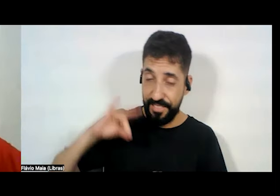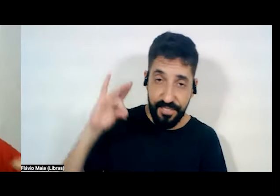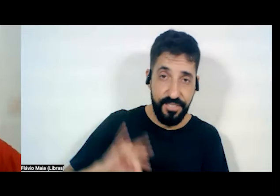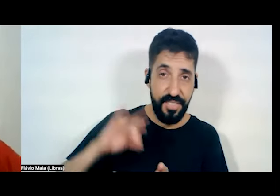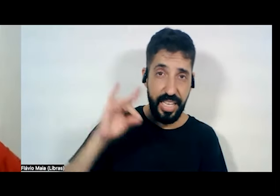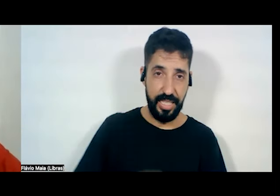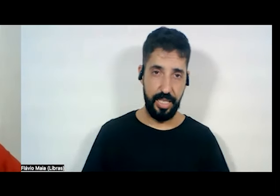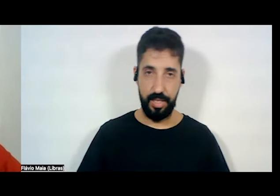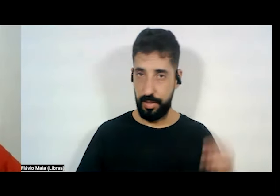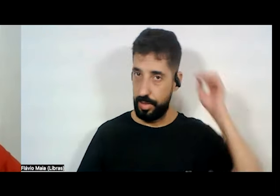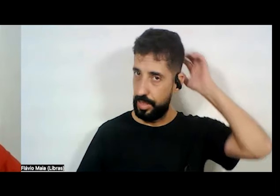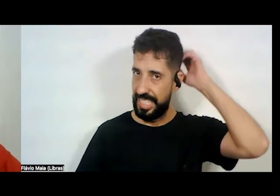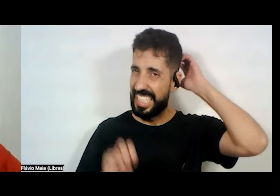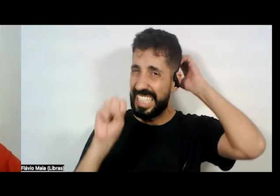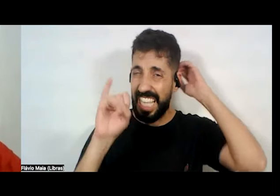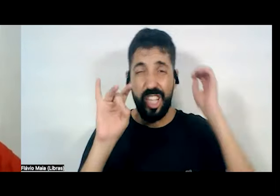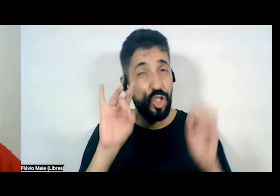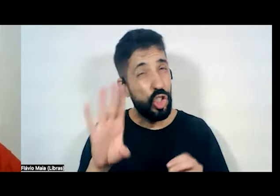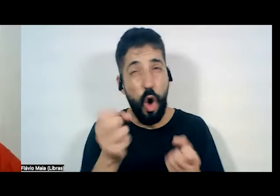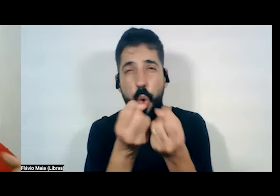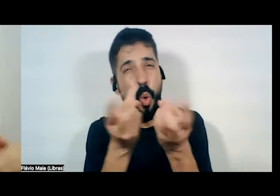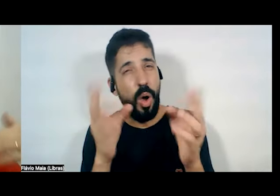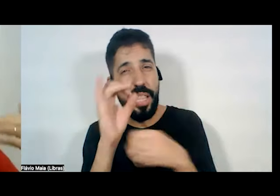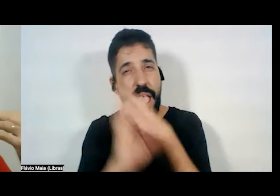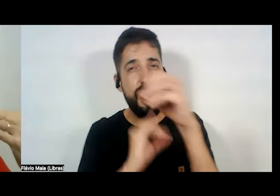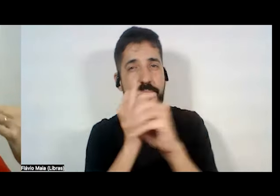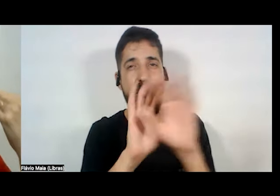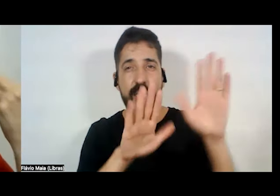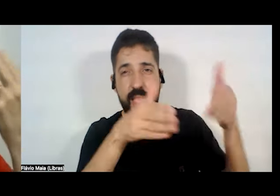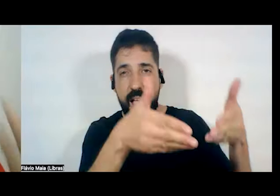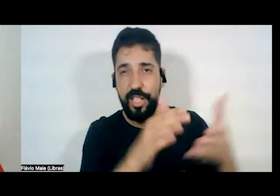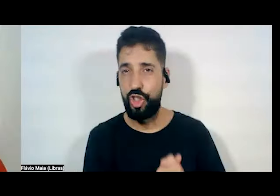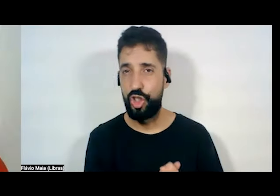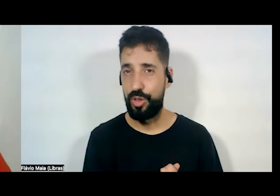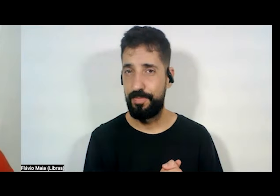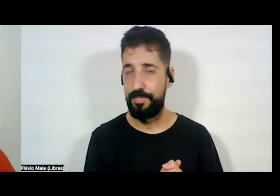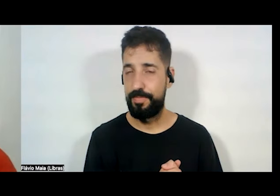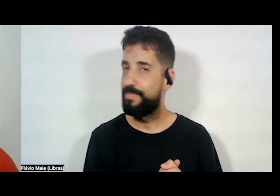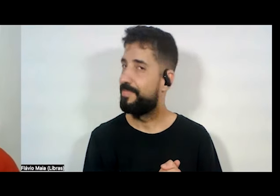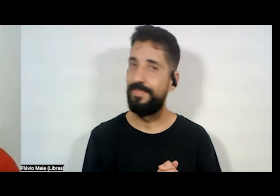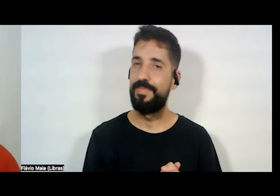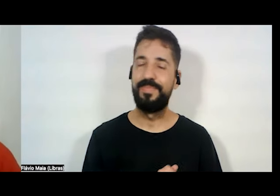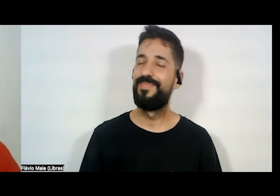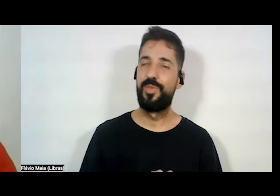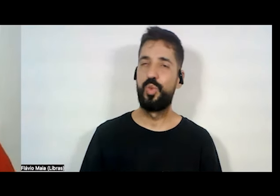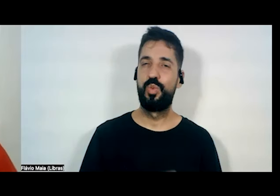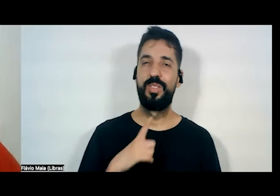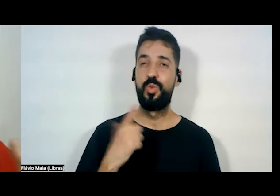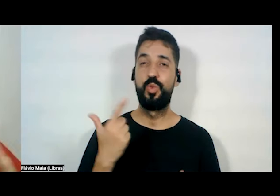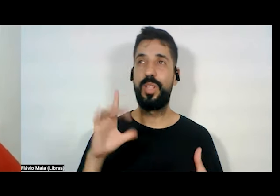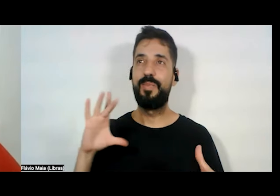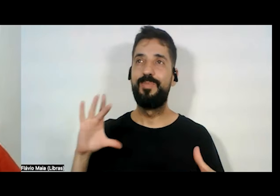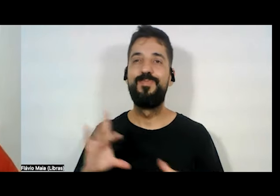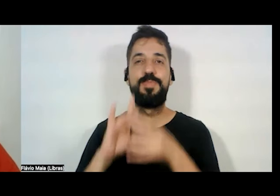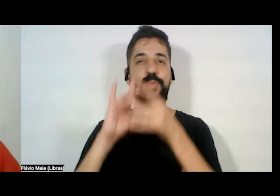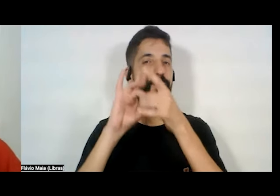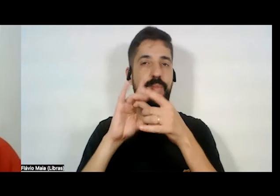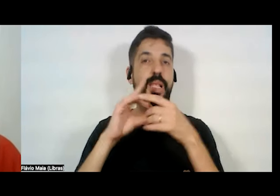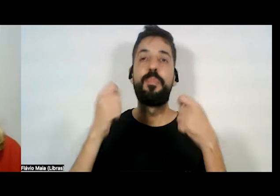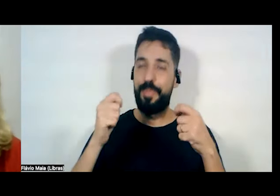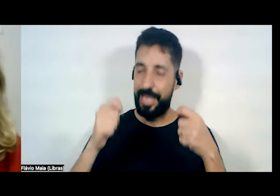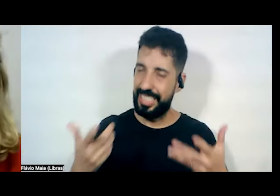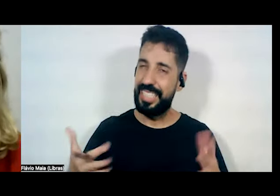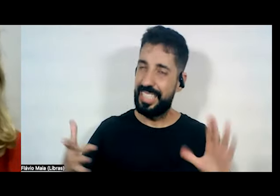coisa de internet, né, faz menos sentido. A gente tem que conectar